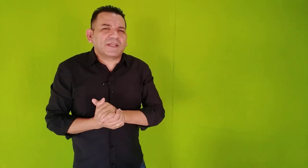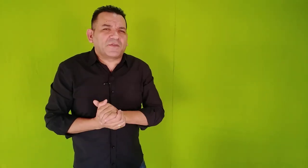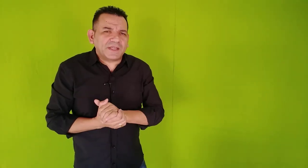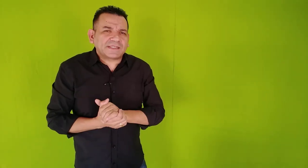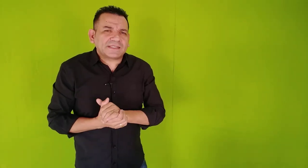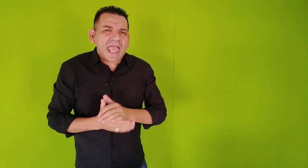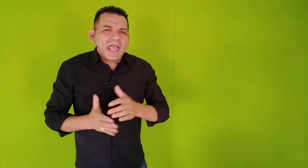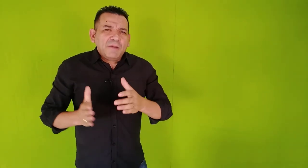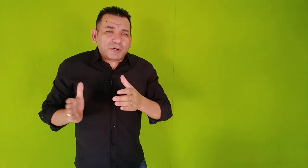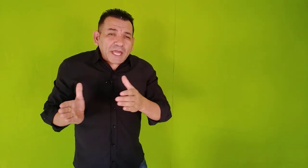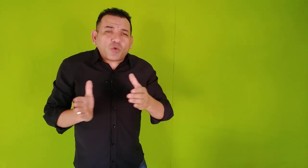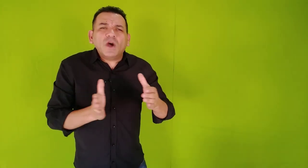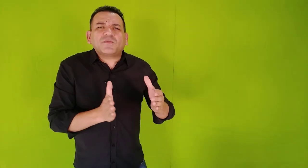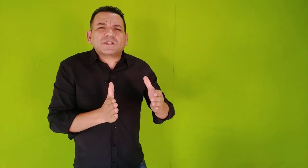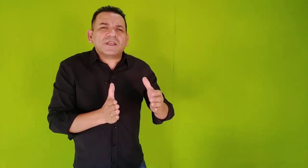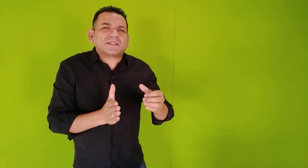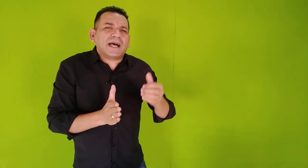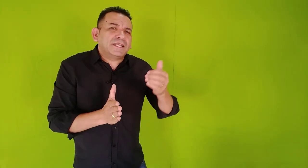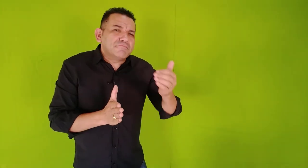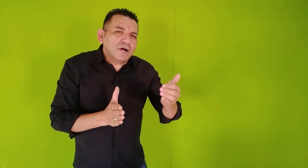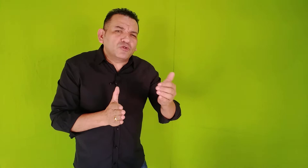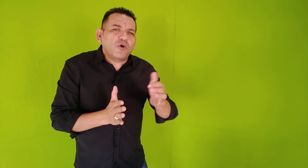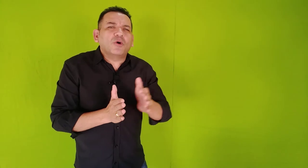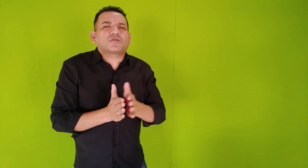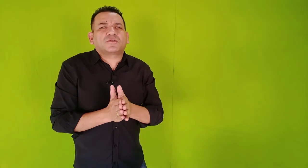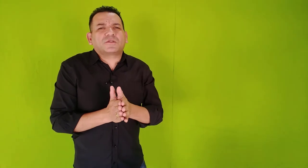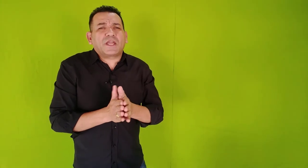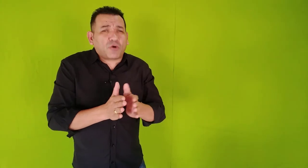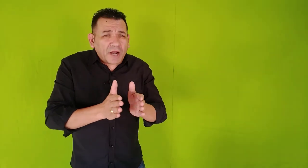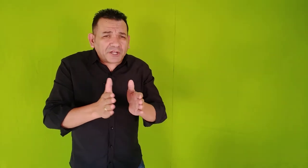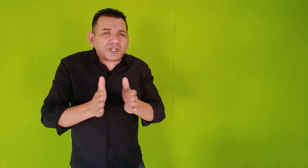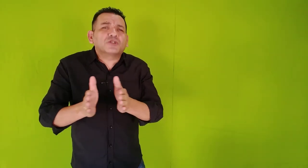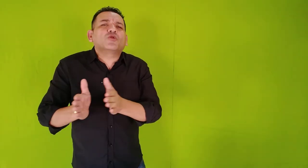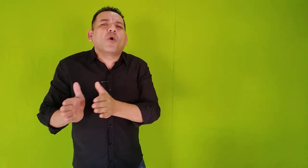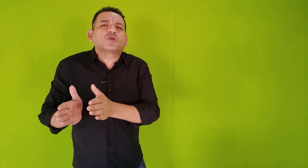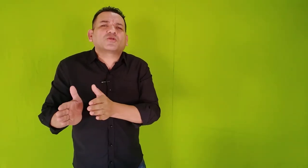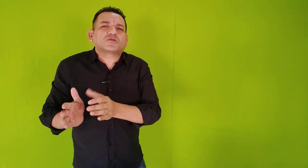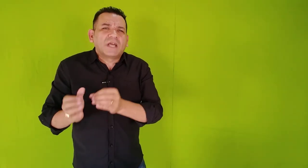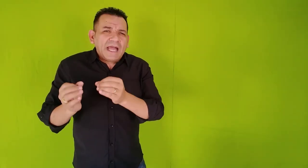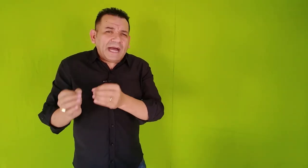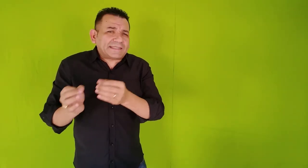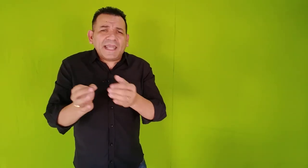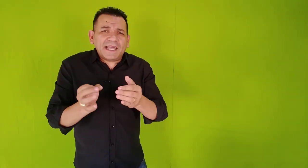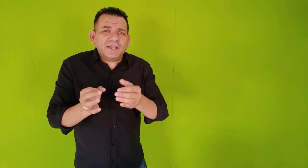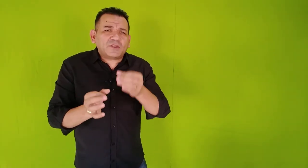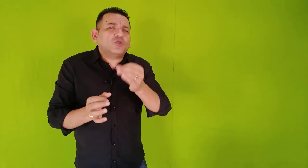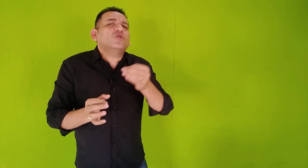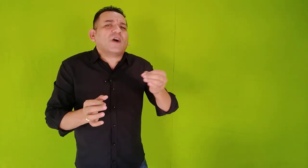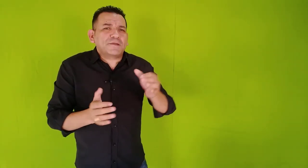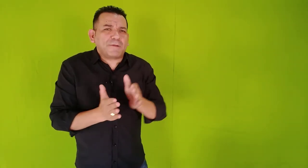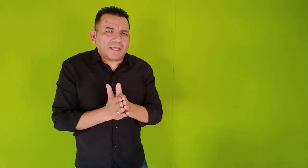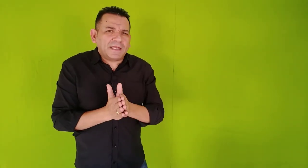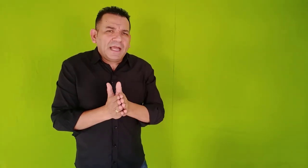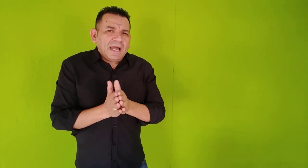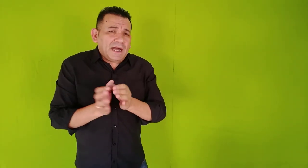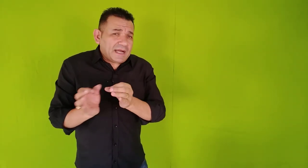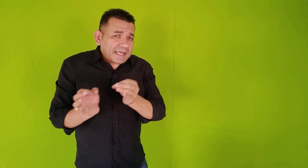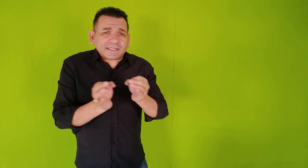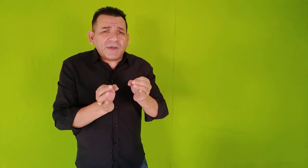vez, porque enquanto você está animando outros, encorajando outros, até aí tudo vai bem. A questão é